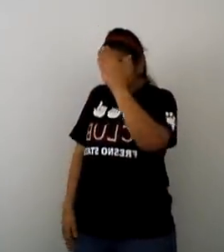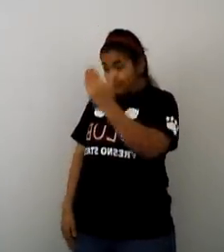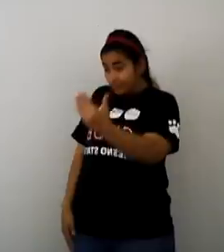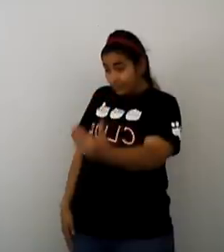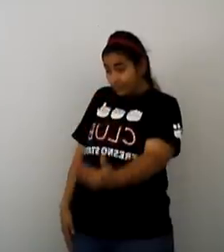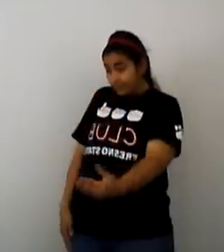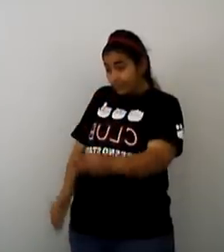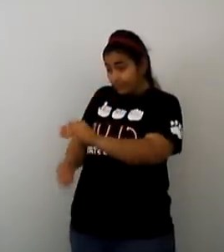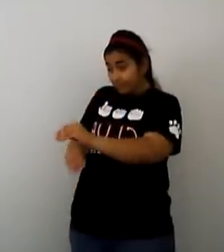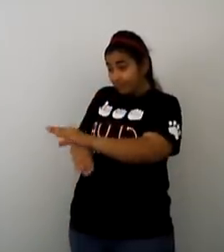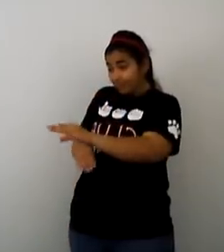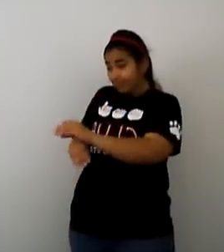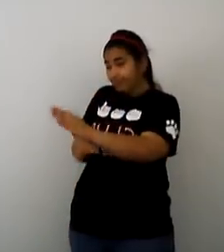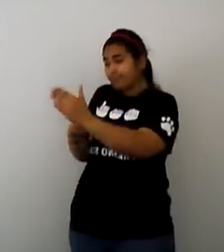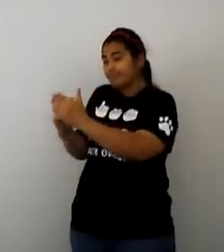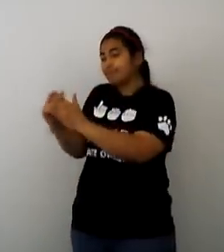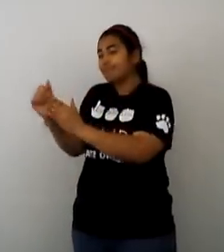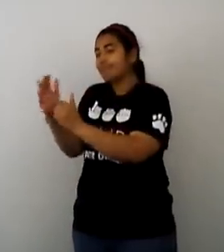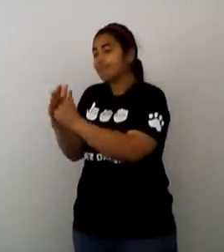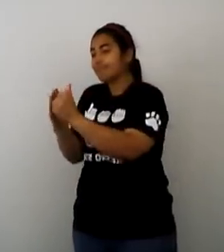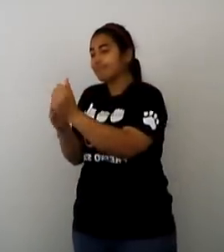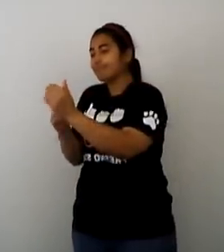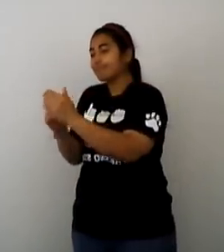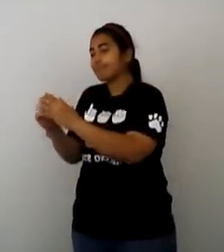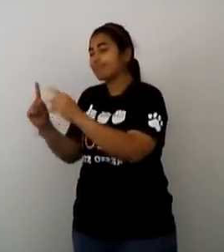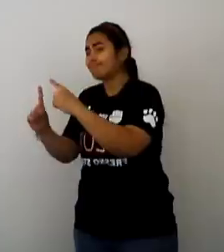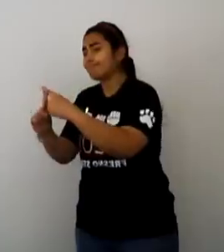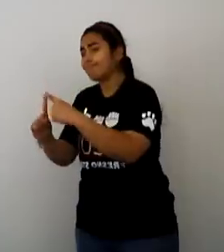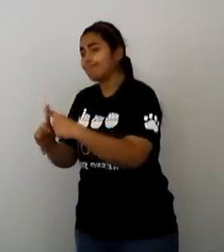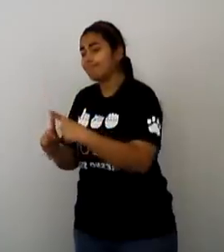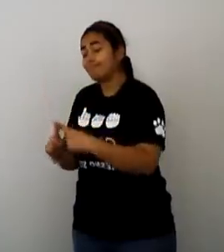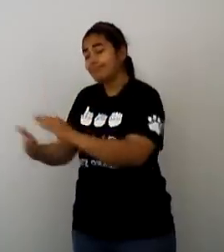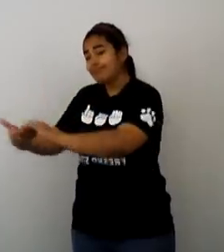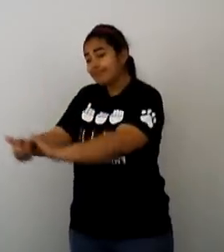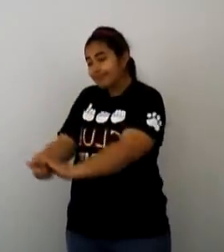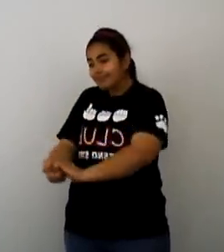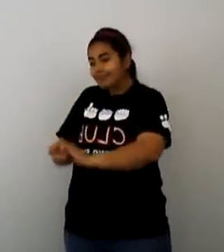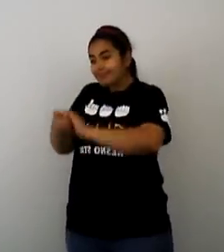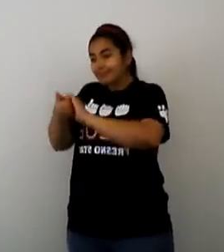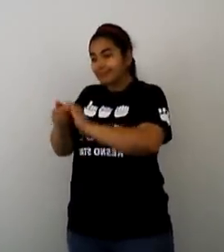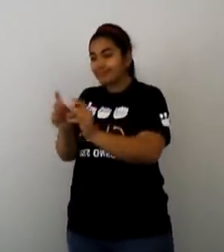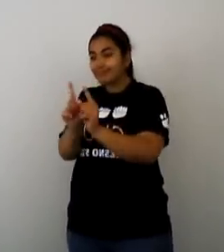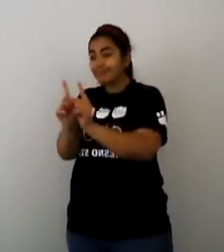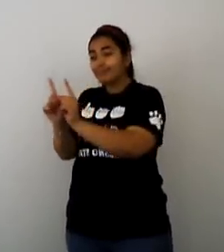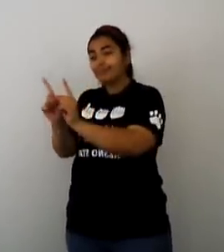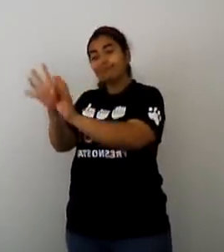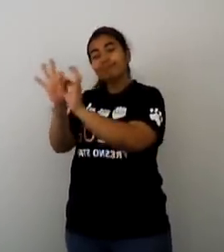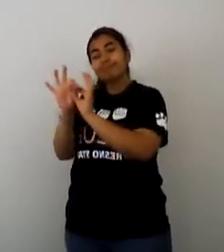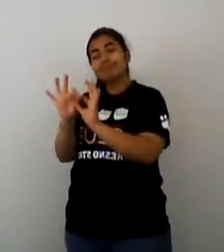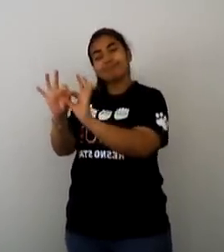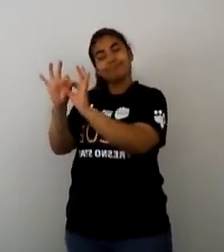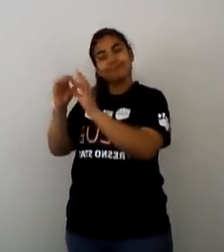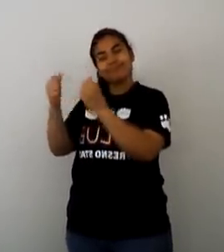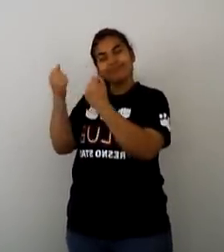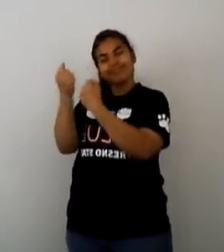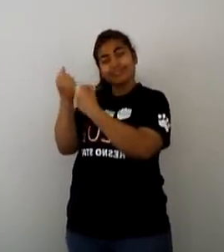palabra Sostenerte de mi mano Devolverte la sonrisa